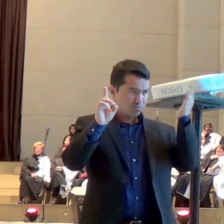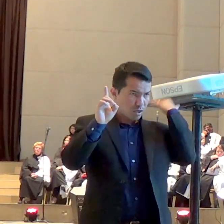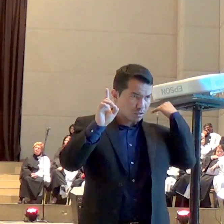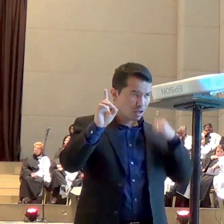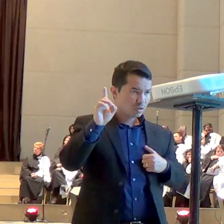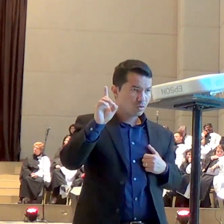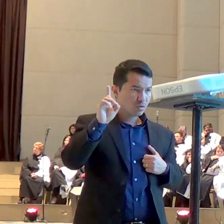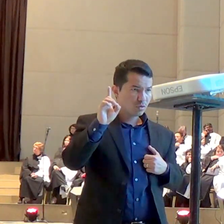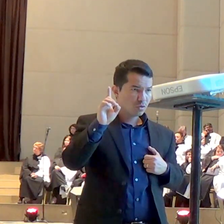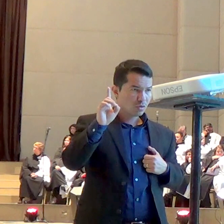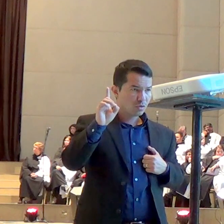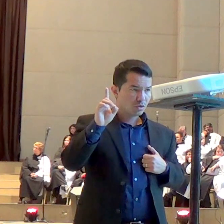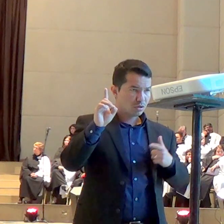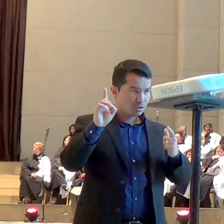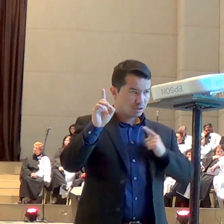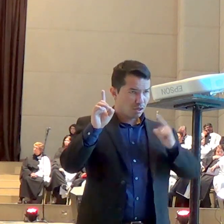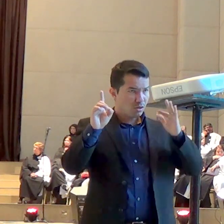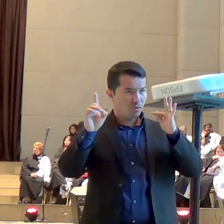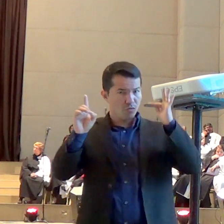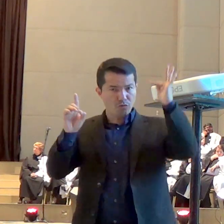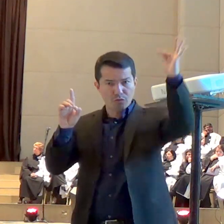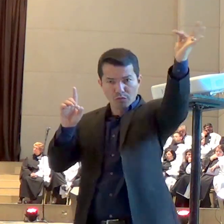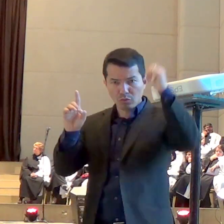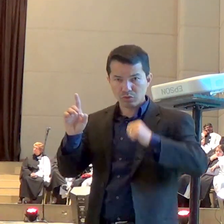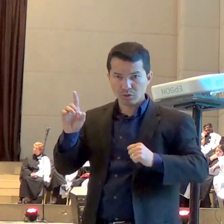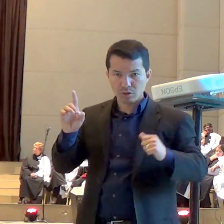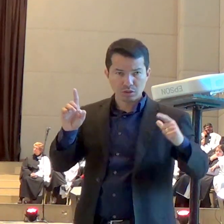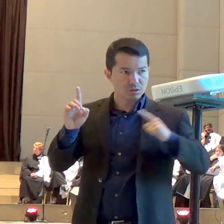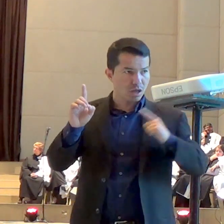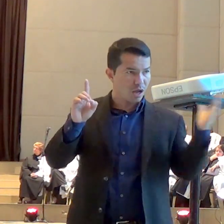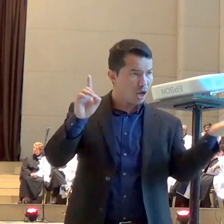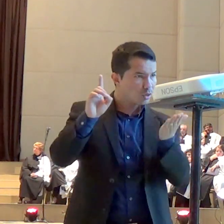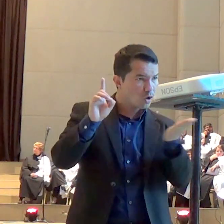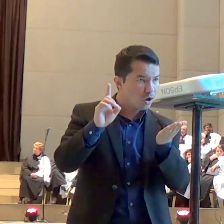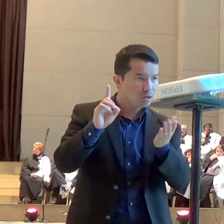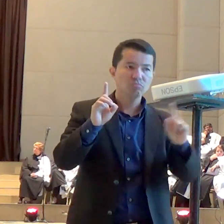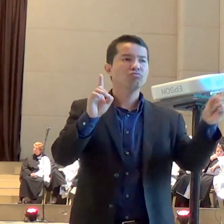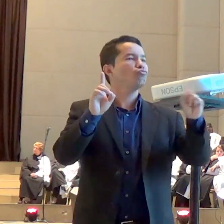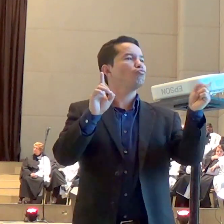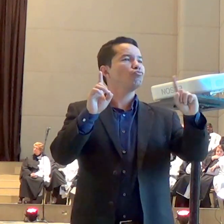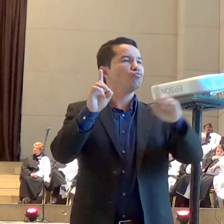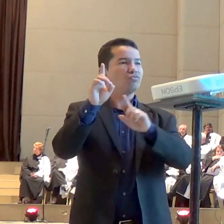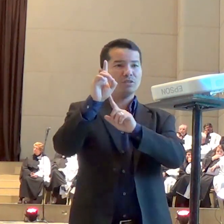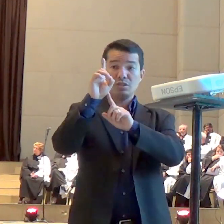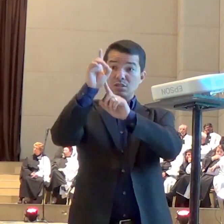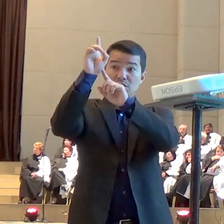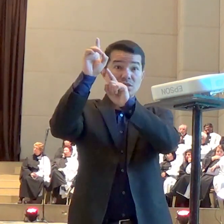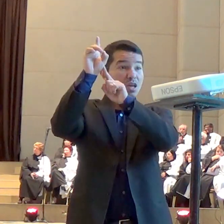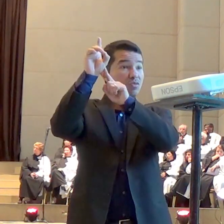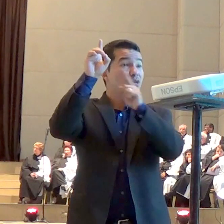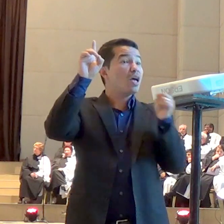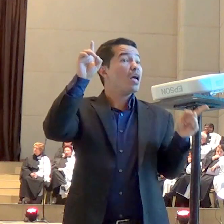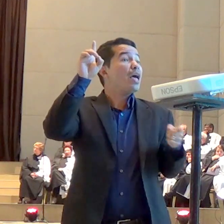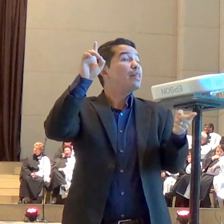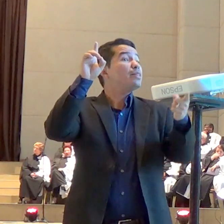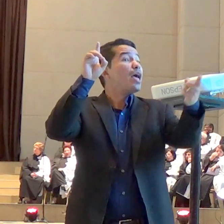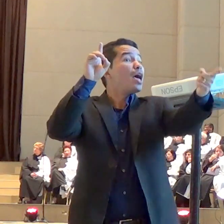eternidade o que é o tempo na eternidade mas o tempo no coração de Daniel